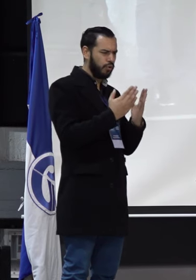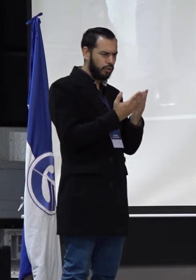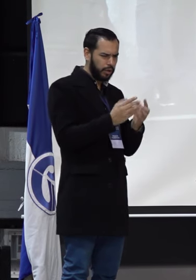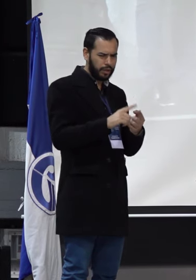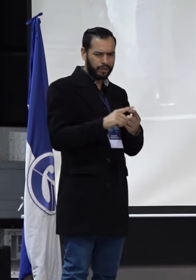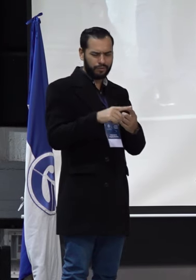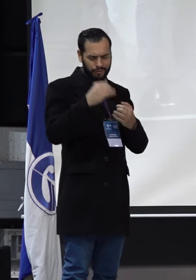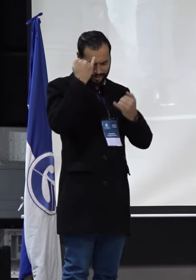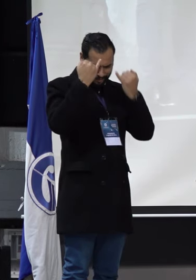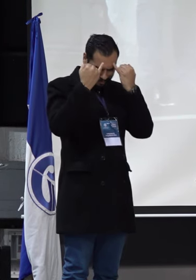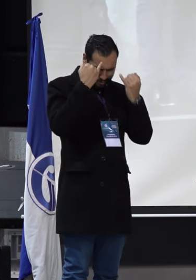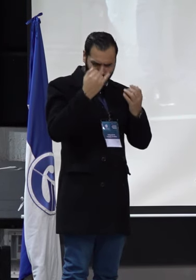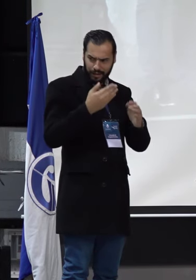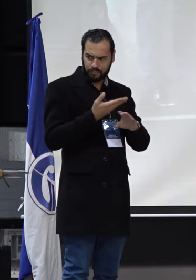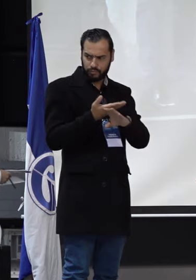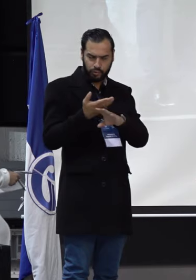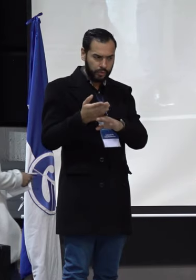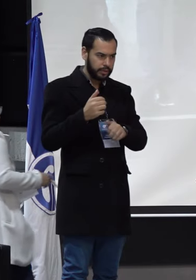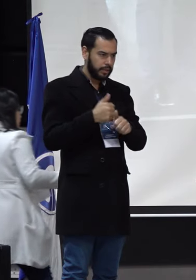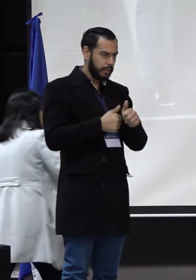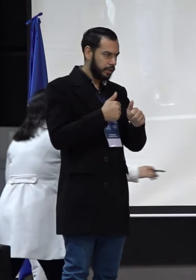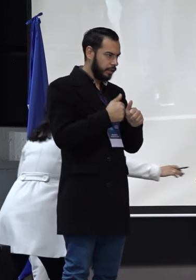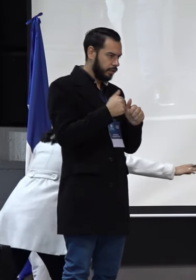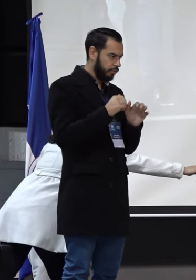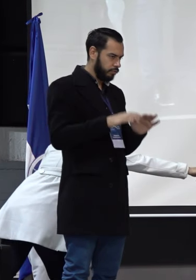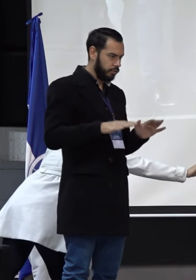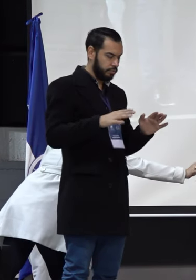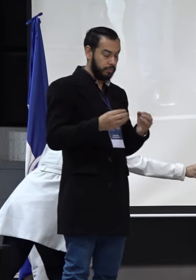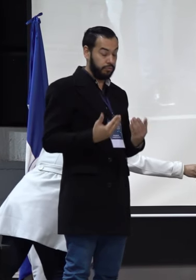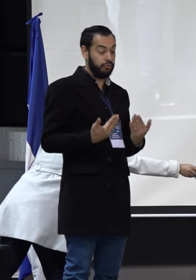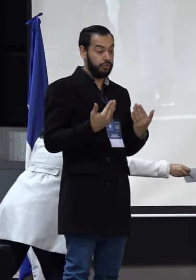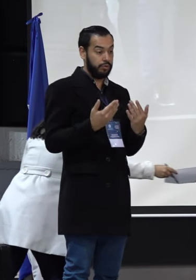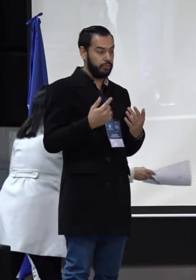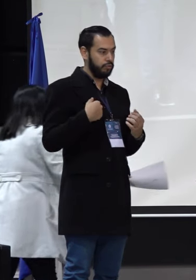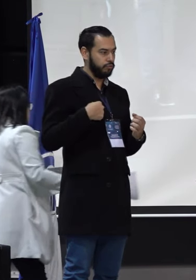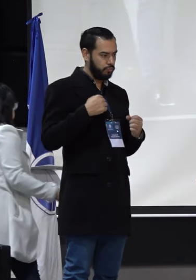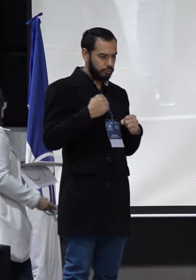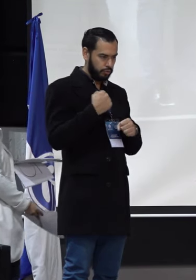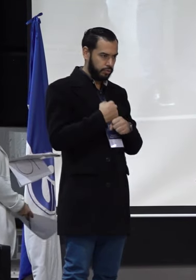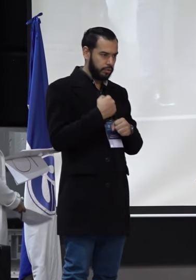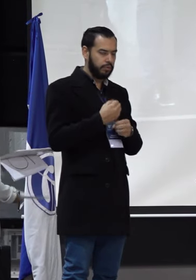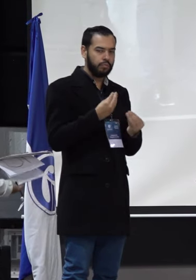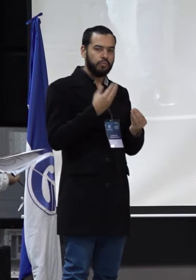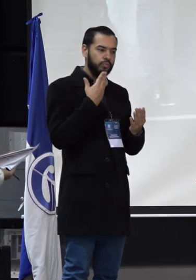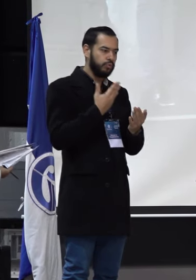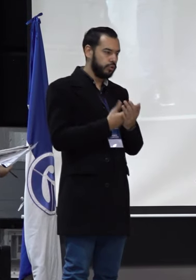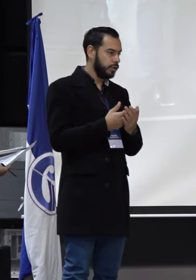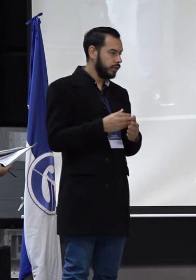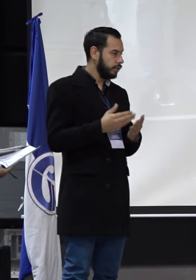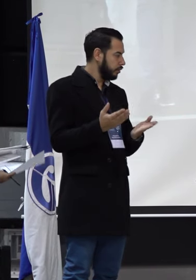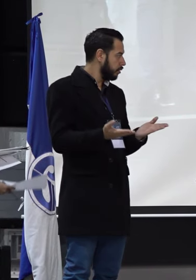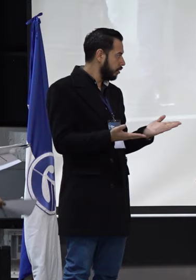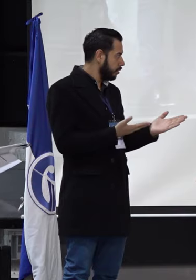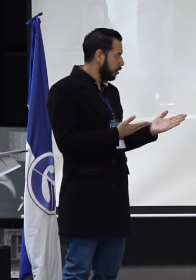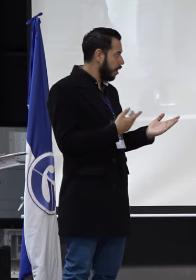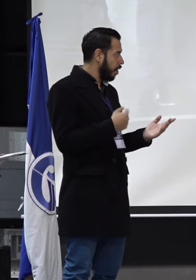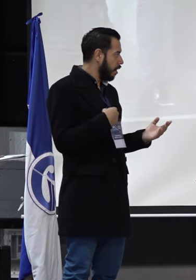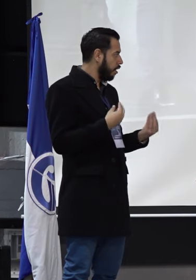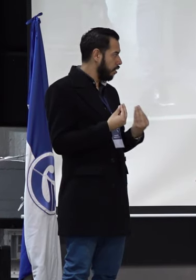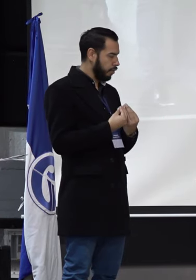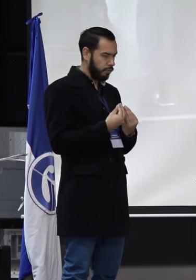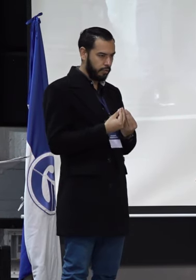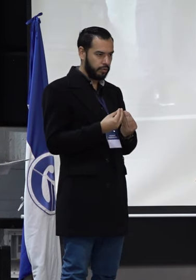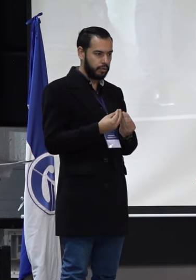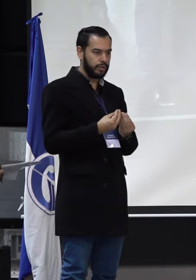iniciativas en cada uno de nuestros espacios, que son valiosos. Entonces, pongámoslas a funcionar. Muchas gracias, los invitamos a que nos acompañen con la